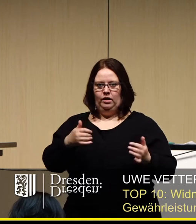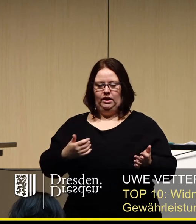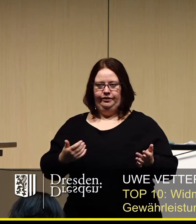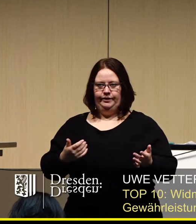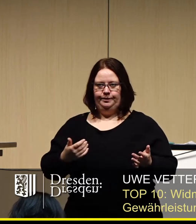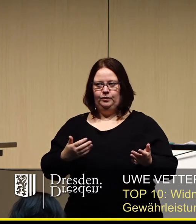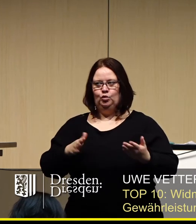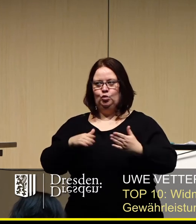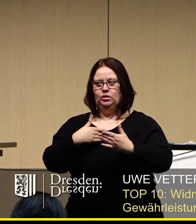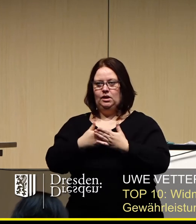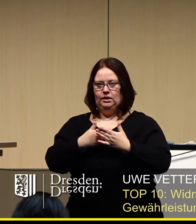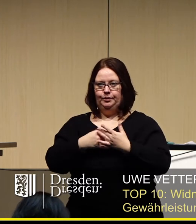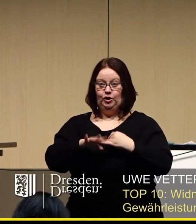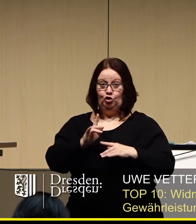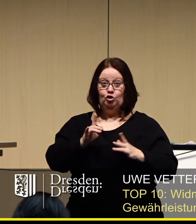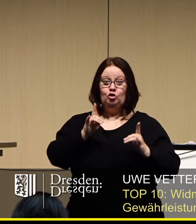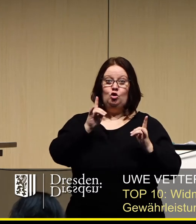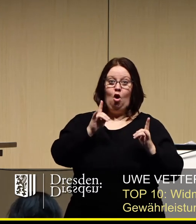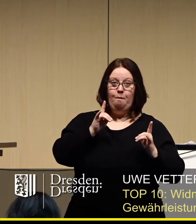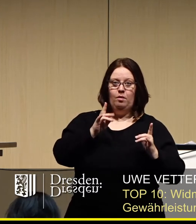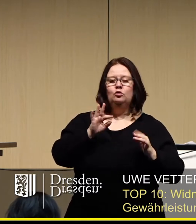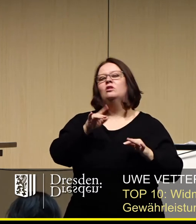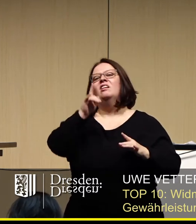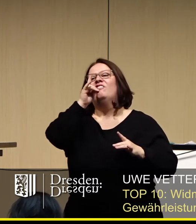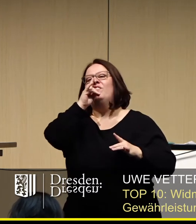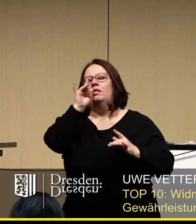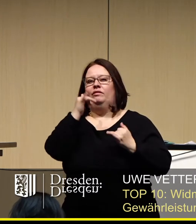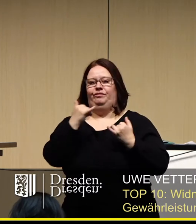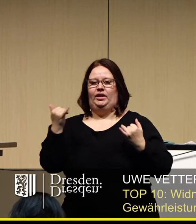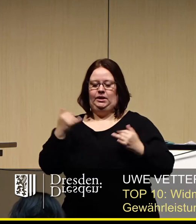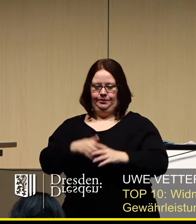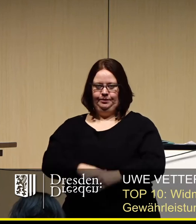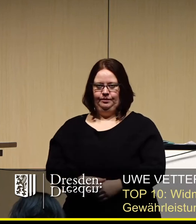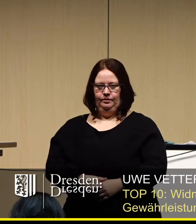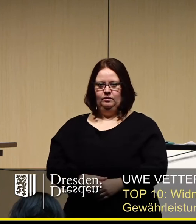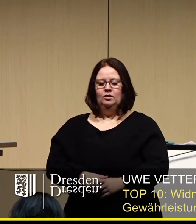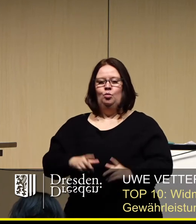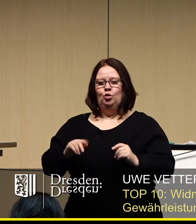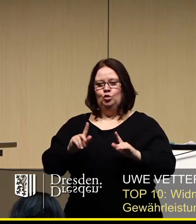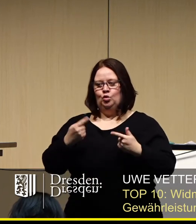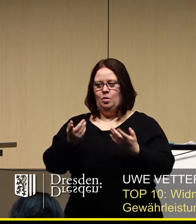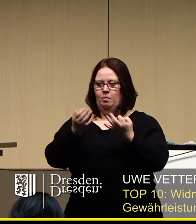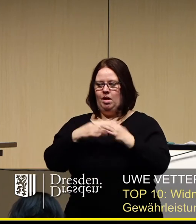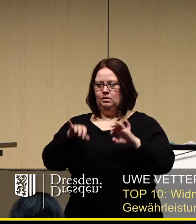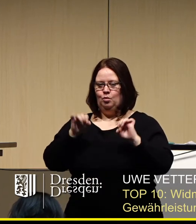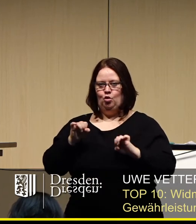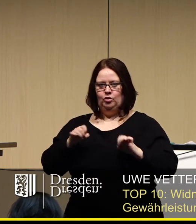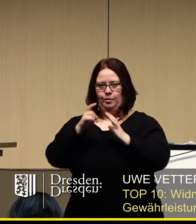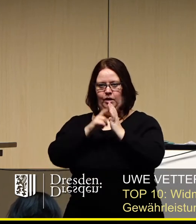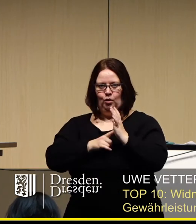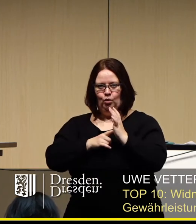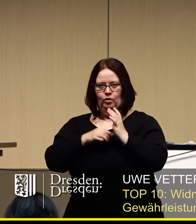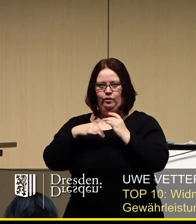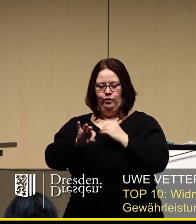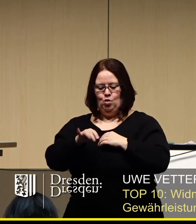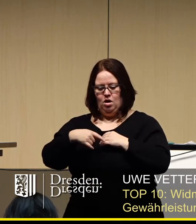Somit sollten wir nicht über das Ob, sondern über das Wie diskutieren und so die bestmöglichsten Voraussetzungen für das